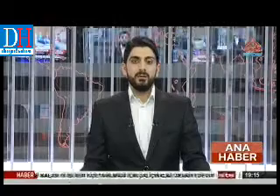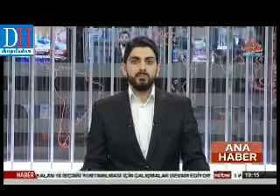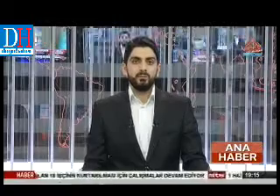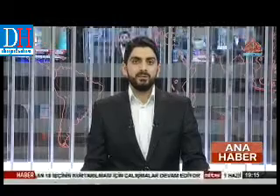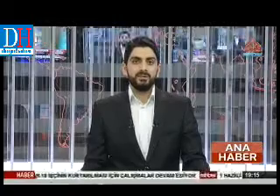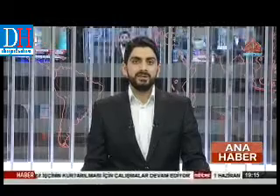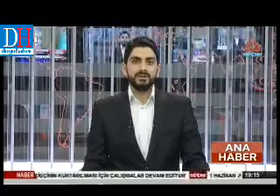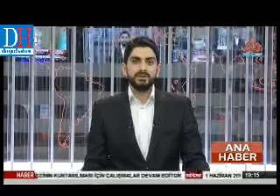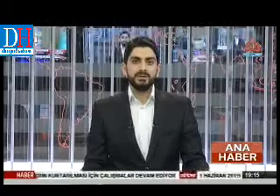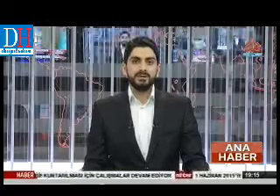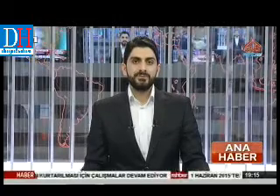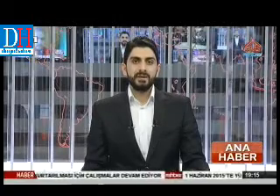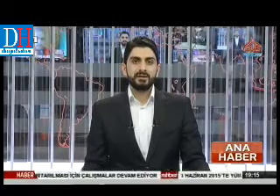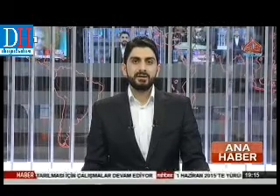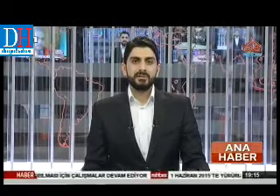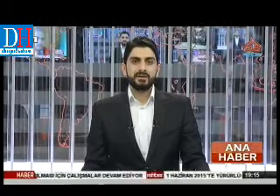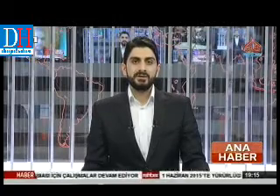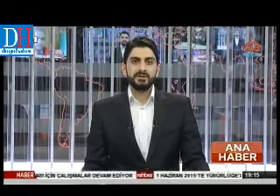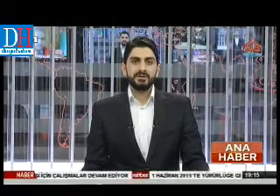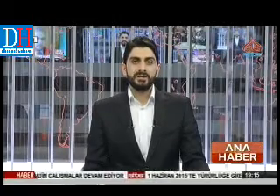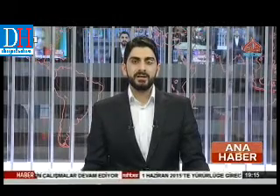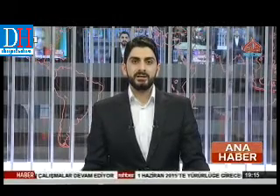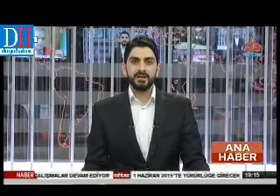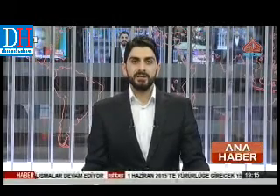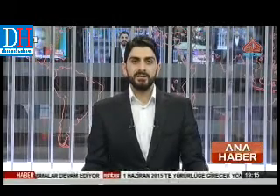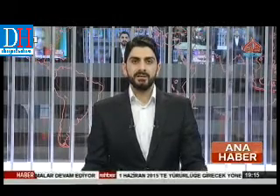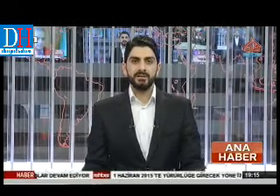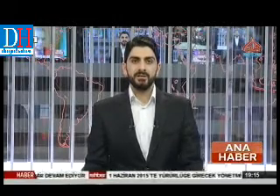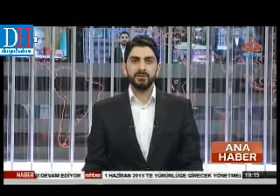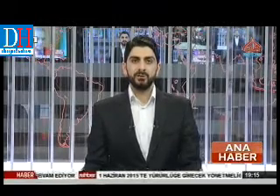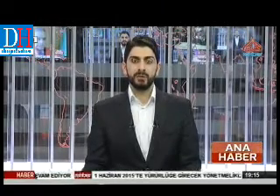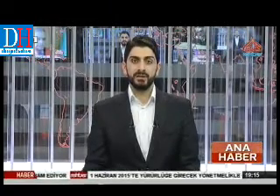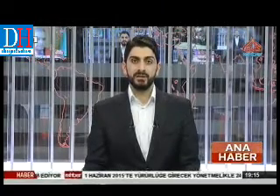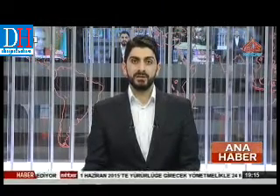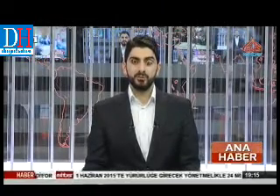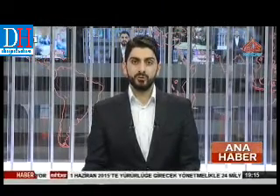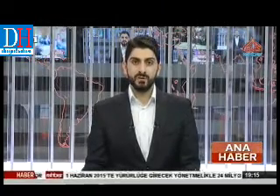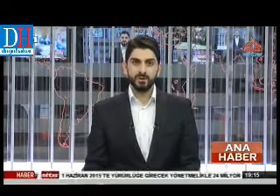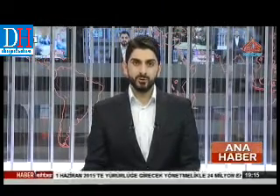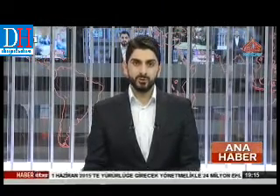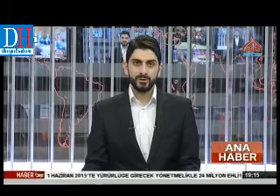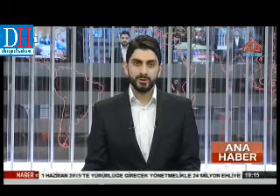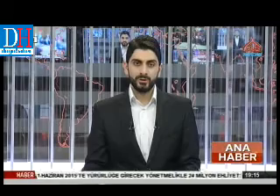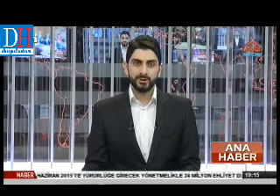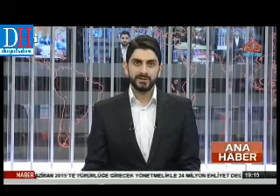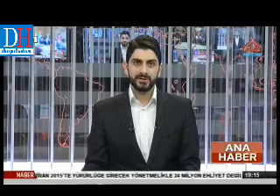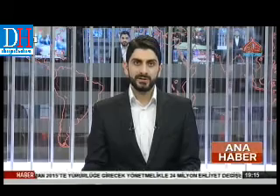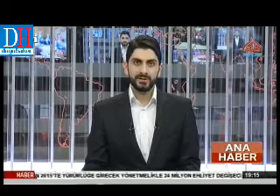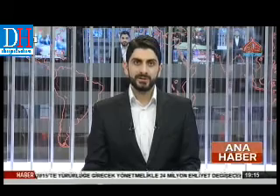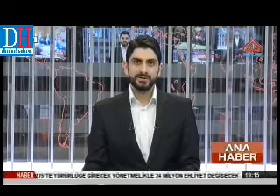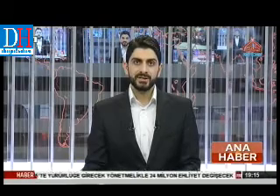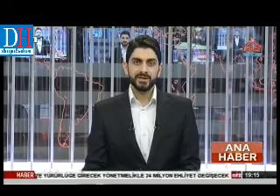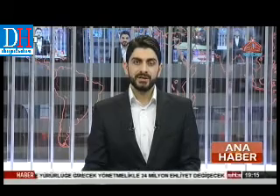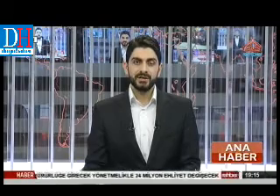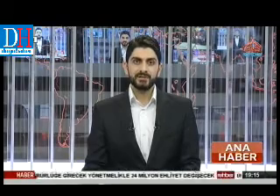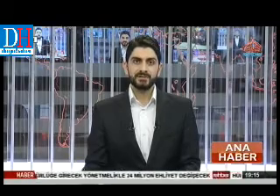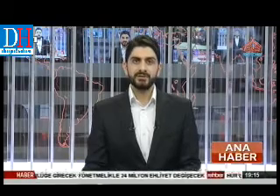Bursa'da işitme engelli vatandaşlar işaret diliyle Kur'an-ı Kerim okumayı öğreniyor. Yaşları 25 ile 50 arasında